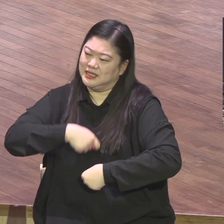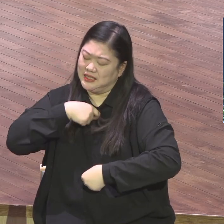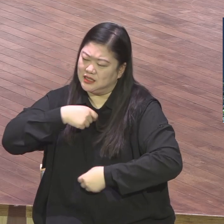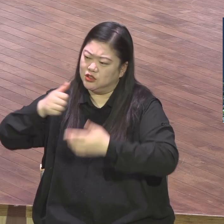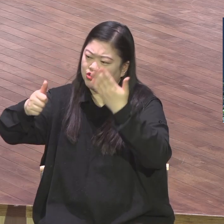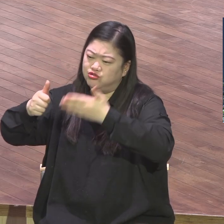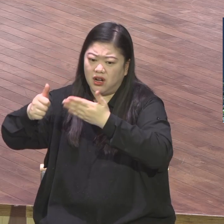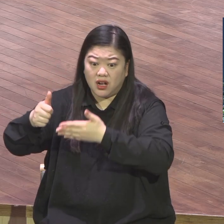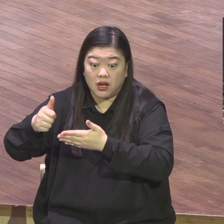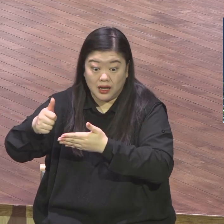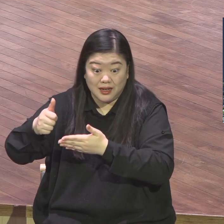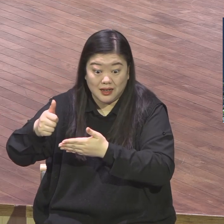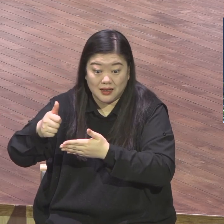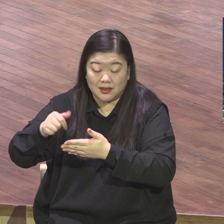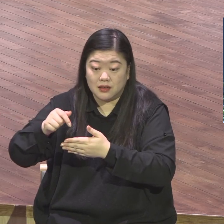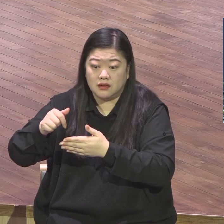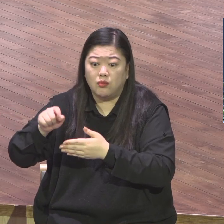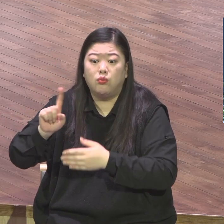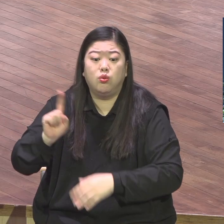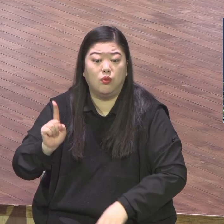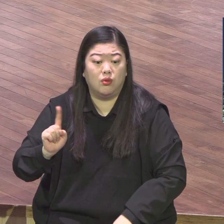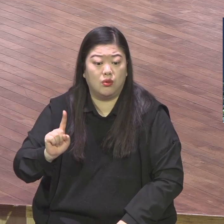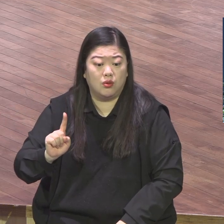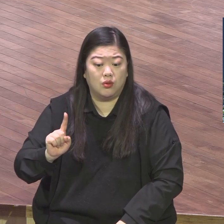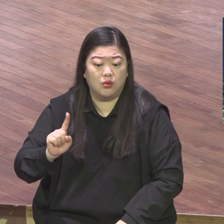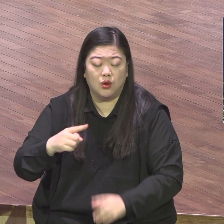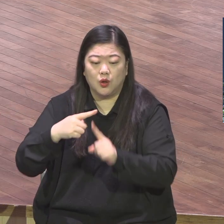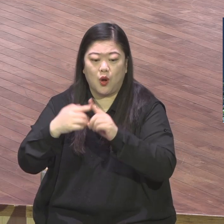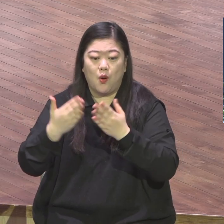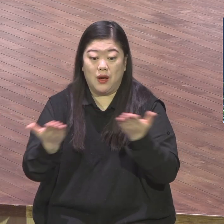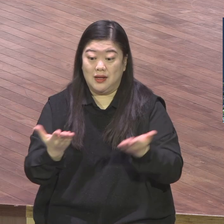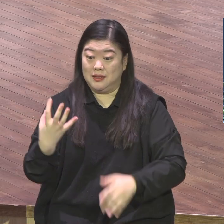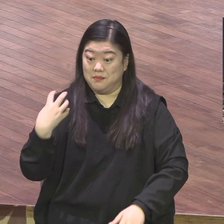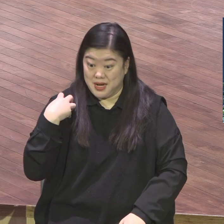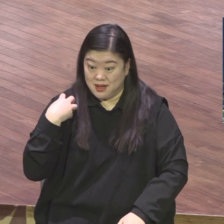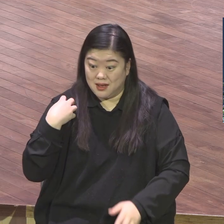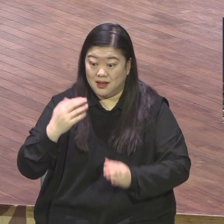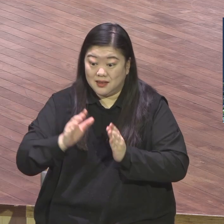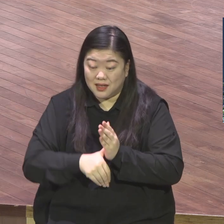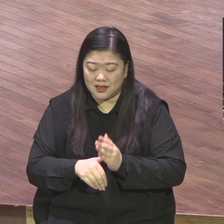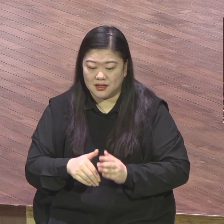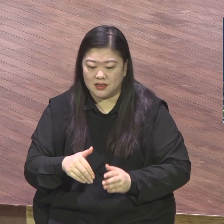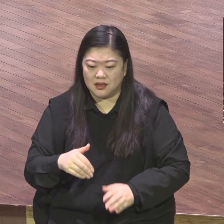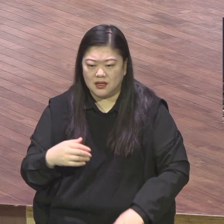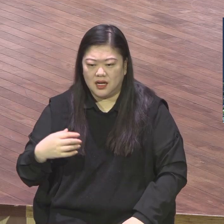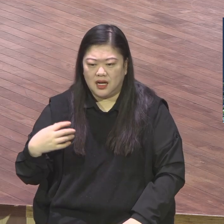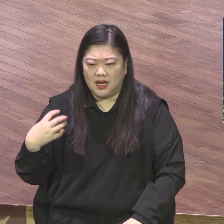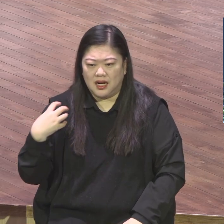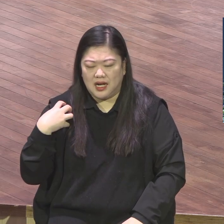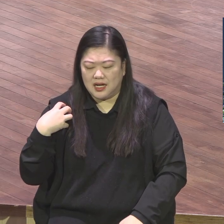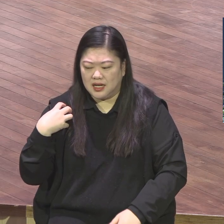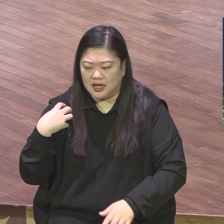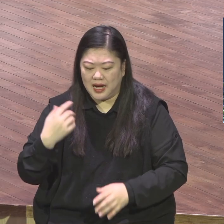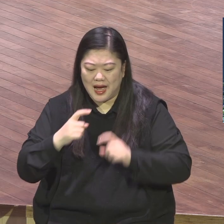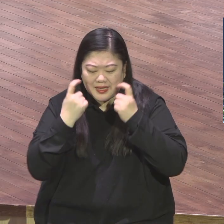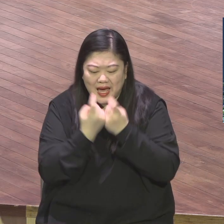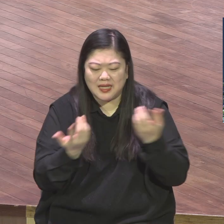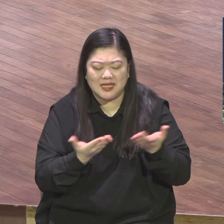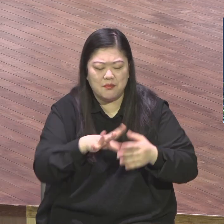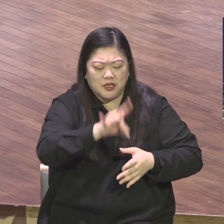교회의 직분을 감당하는 건 그걸 우선할 때, 우선할 때, 그걸 제일 우선시 할 때 하나님 너 피로를 내가